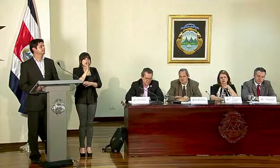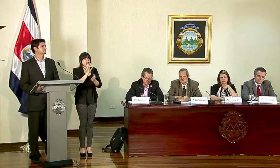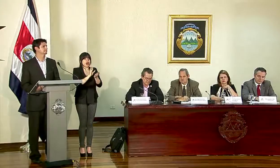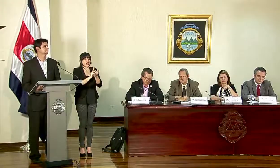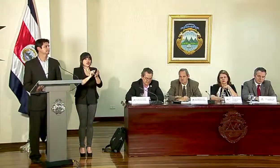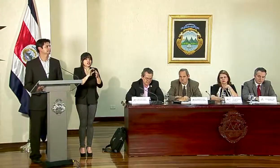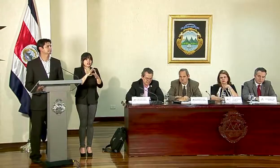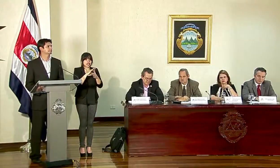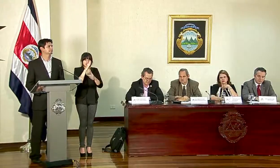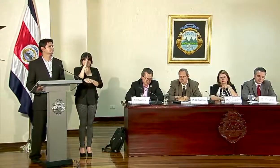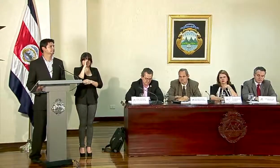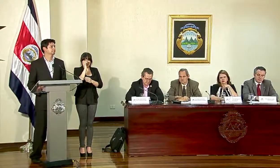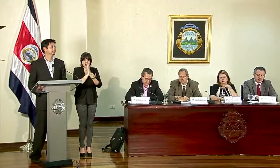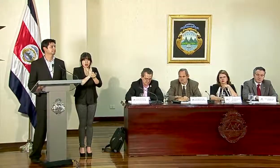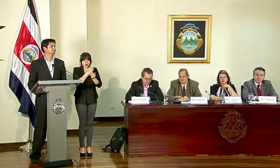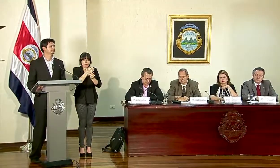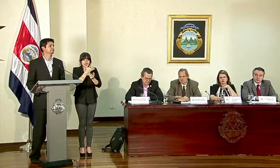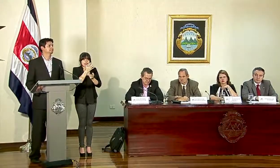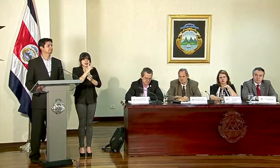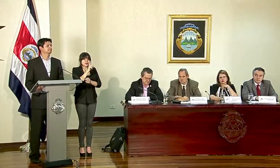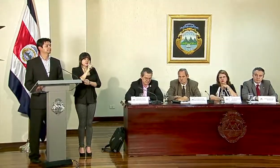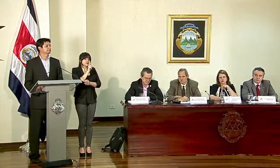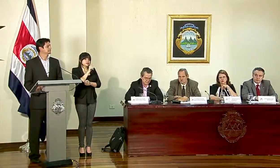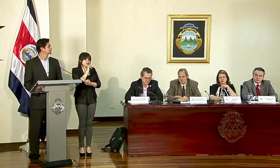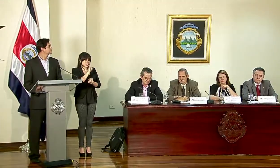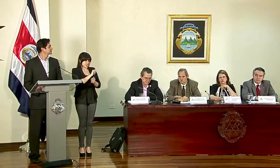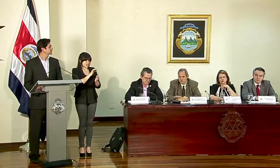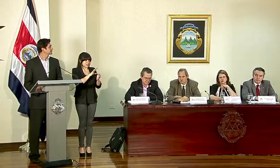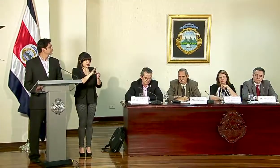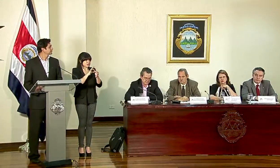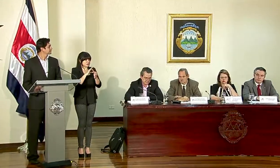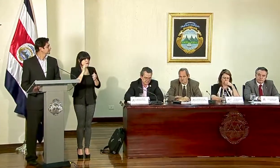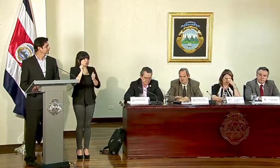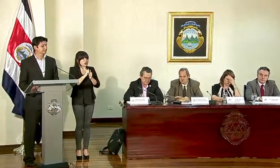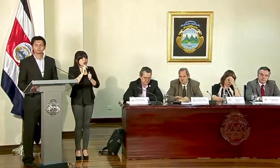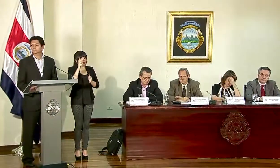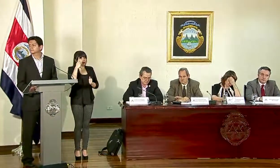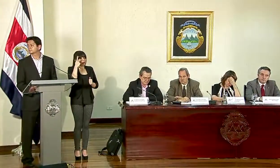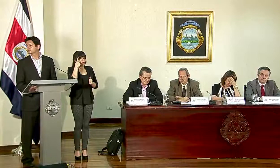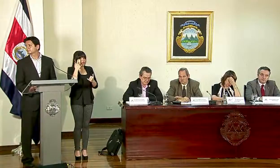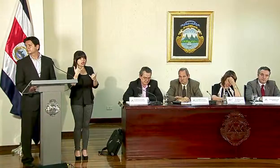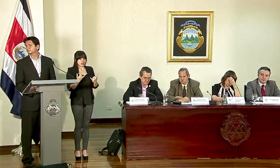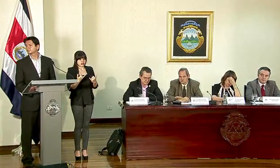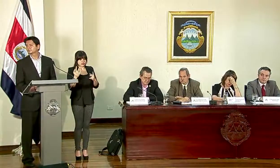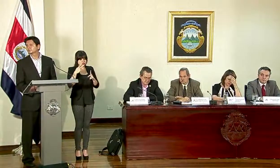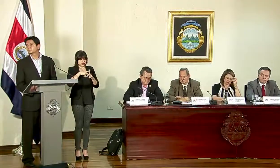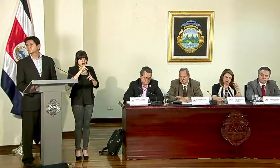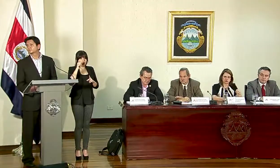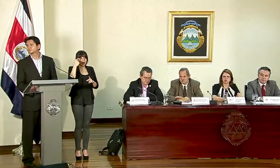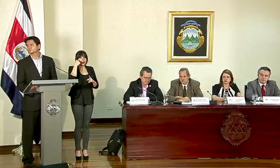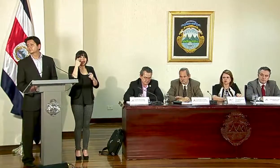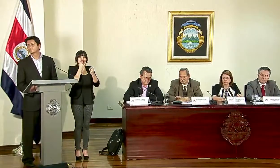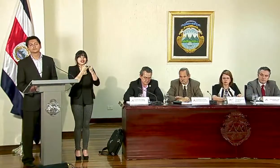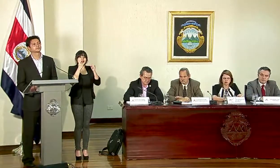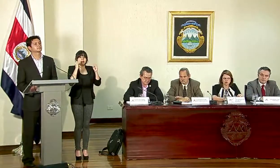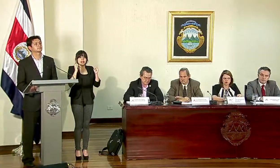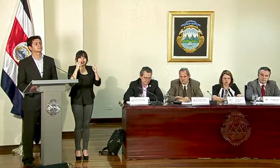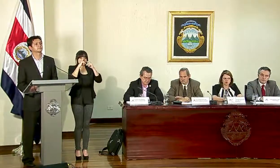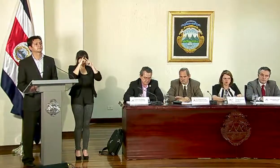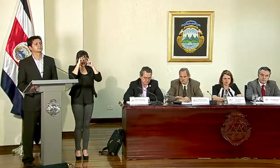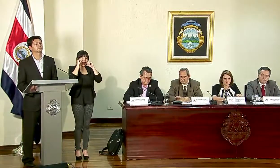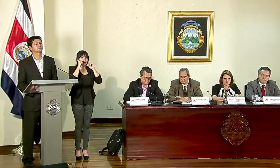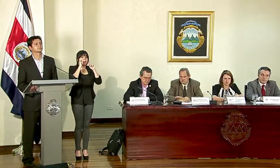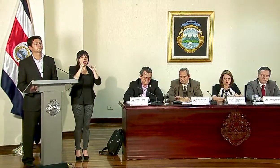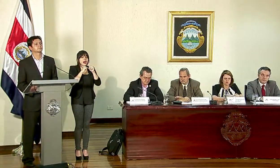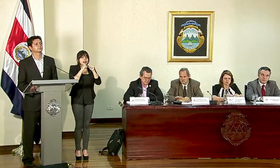carne de cerdo, los aguacates. Yo quería preguntarle, ¿esto tiene que ver con la política que está aplicando el gobierno que es de independencia para